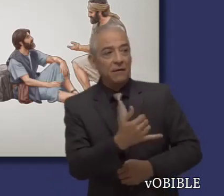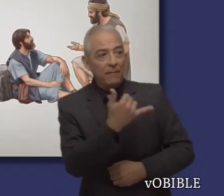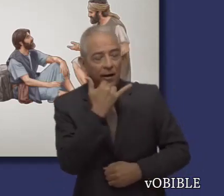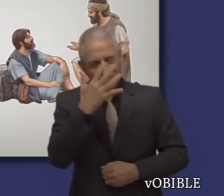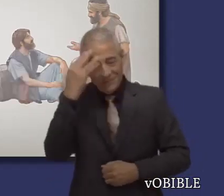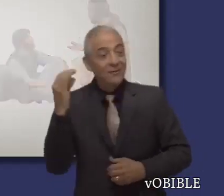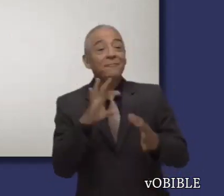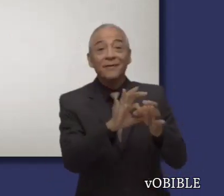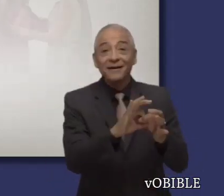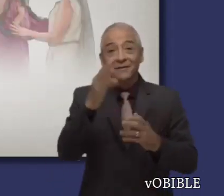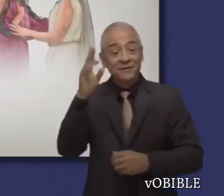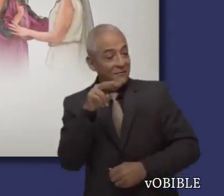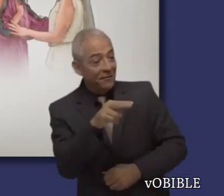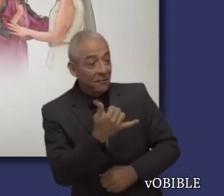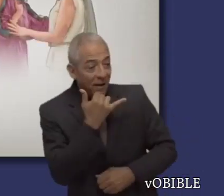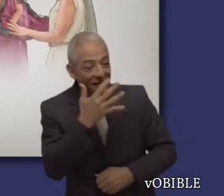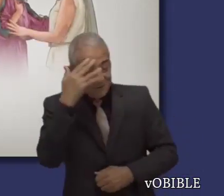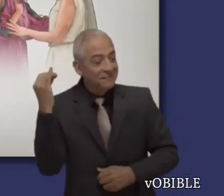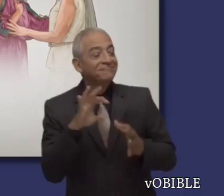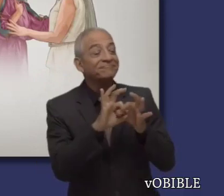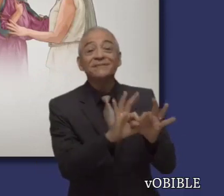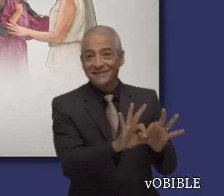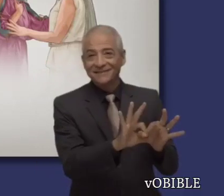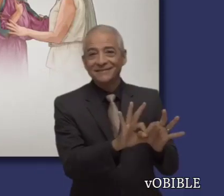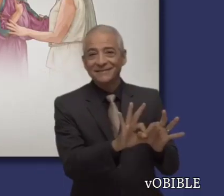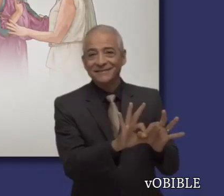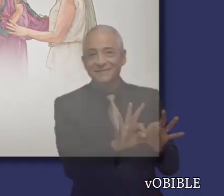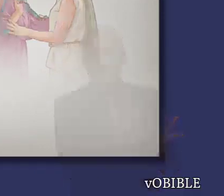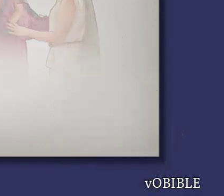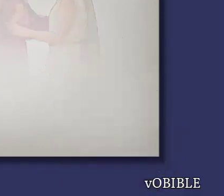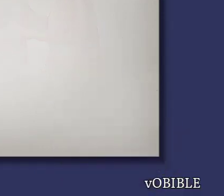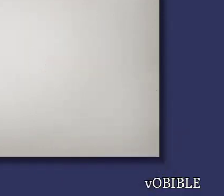y que si queremos que Dios nos perdone, debemos perdonar a los demás.